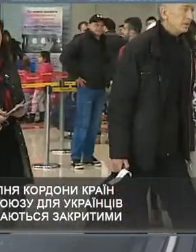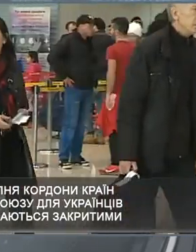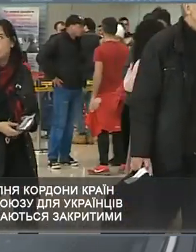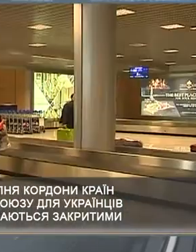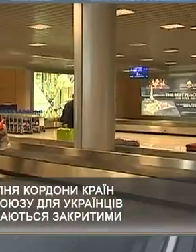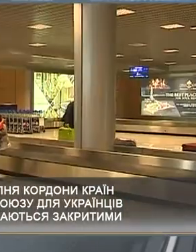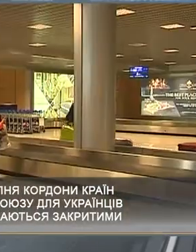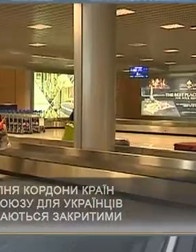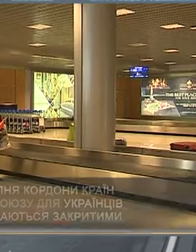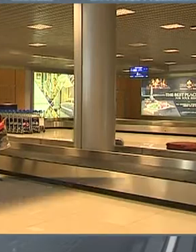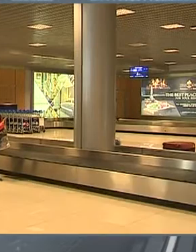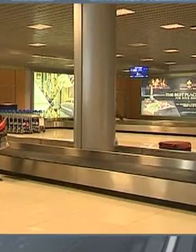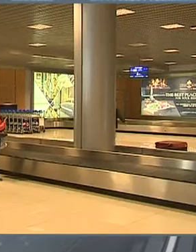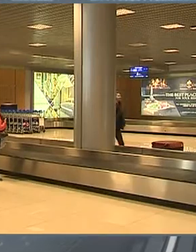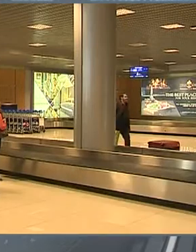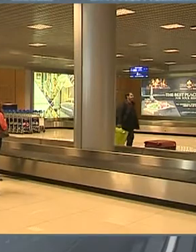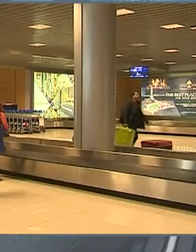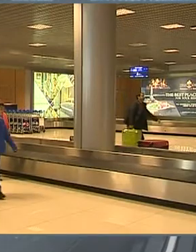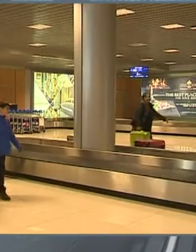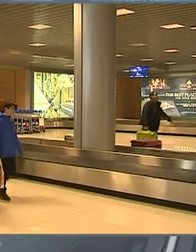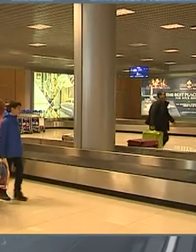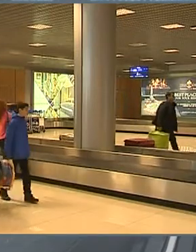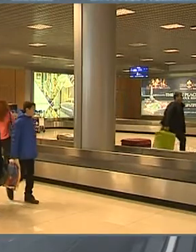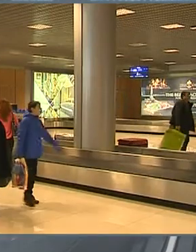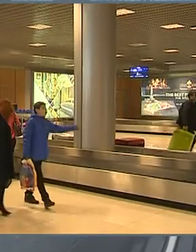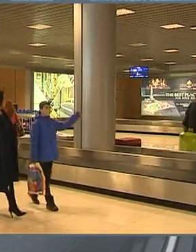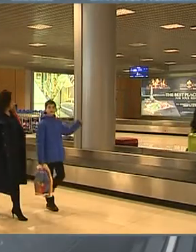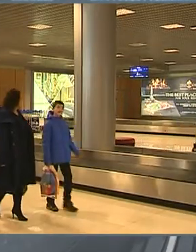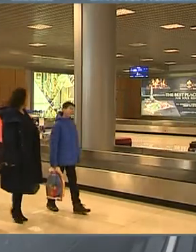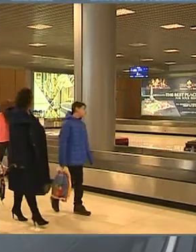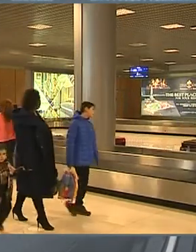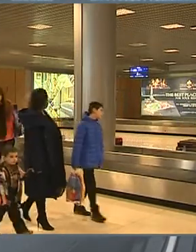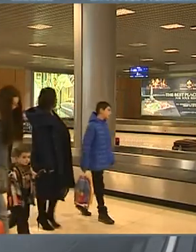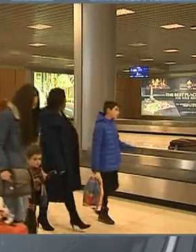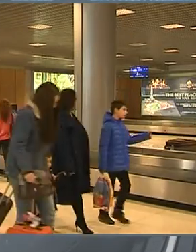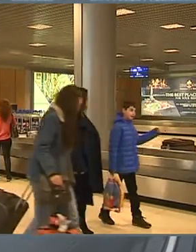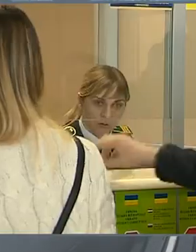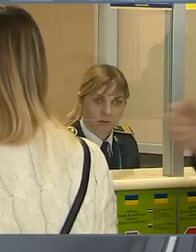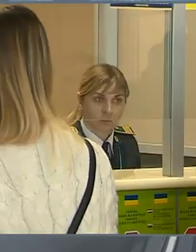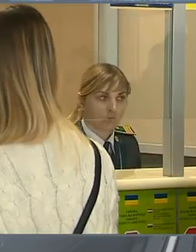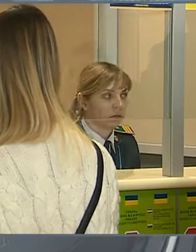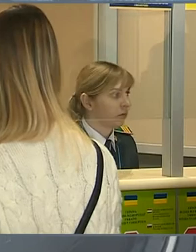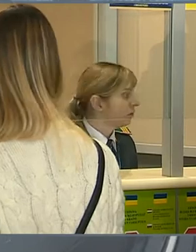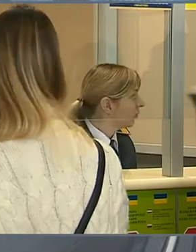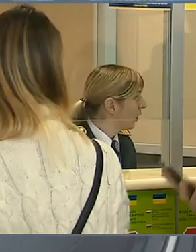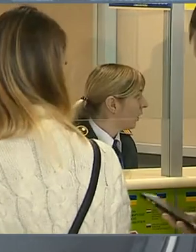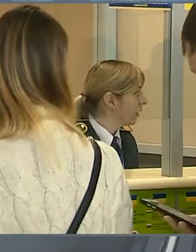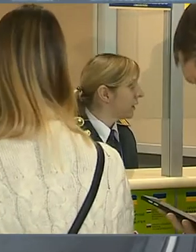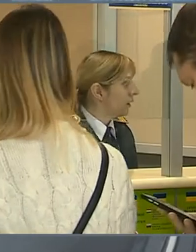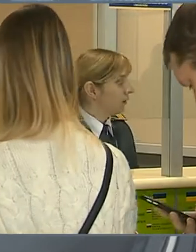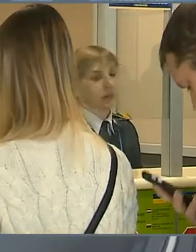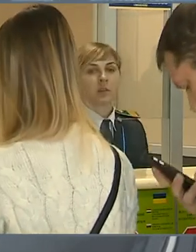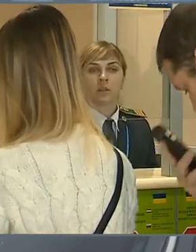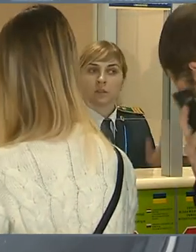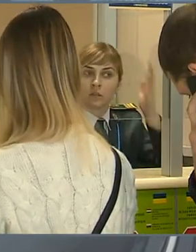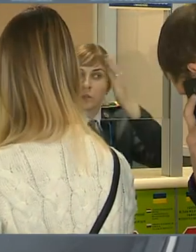списку ЄС, до якого входять лише держави, де показник активних хворих на COVID-19 становить 16 і менше на 100